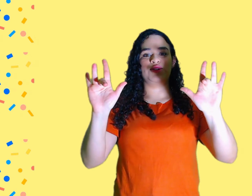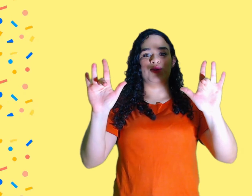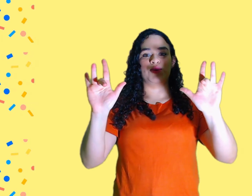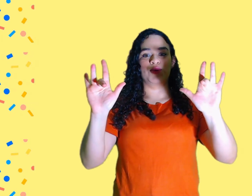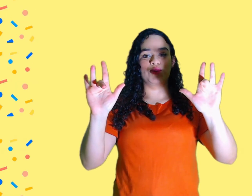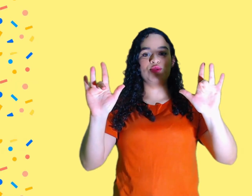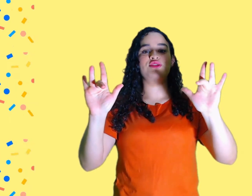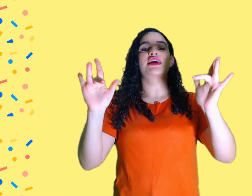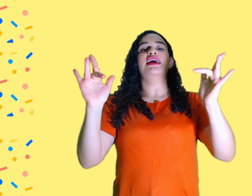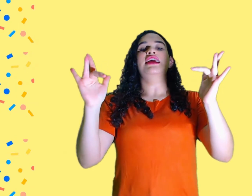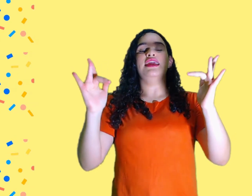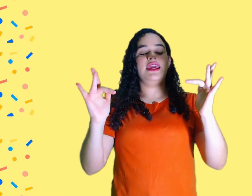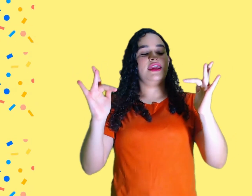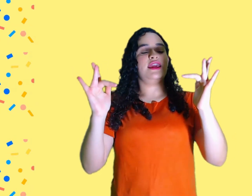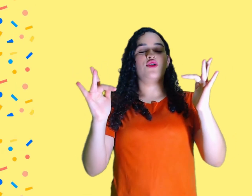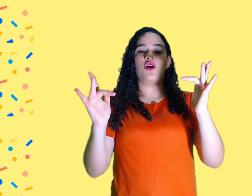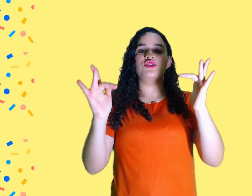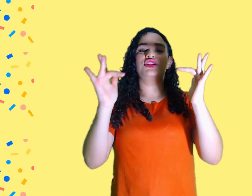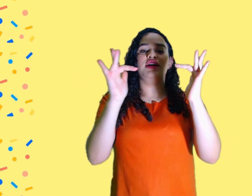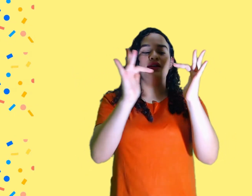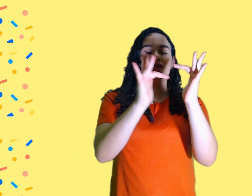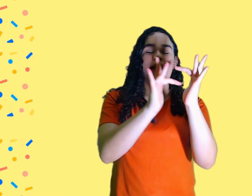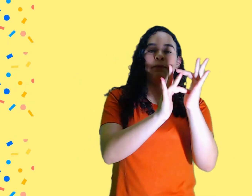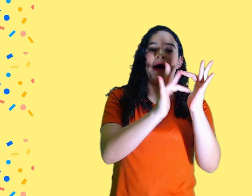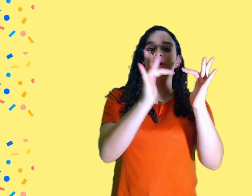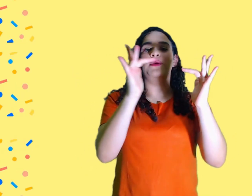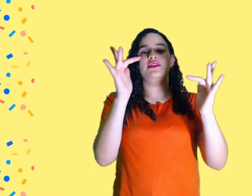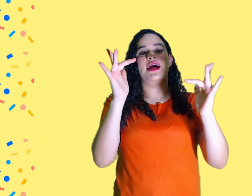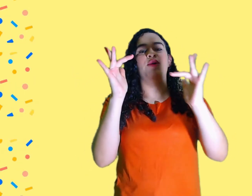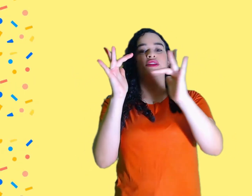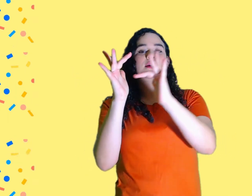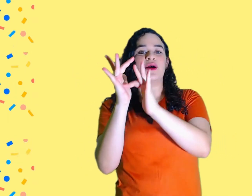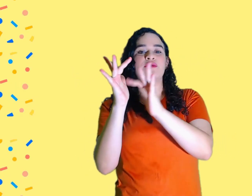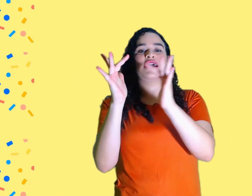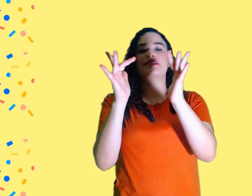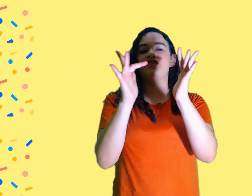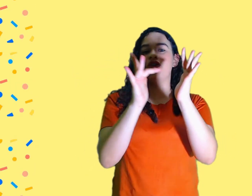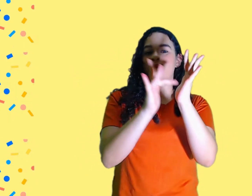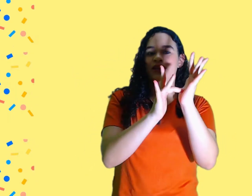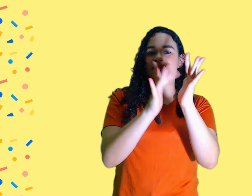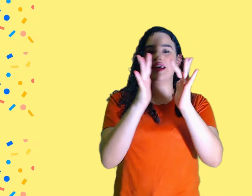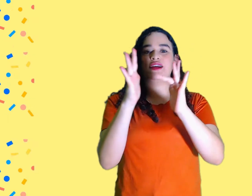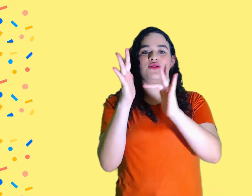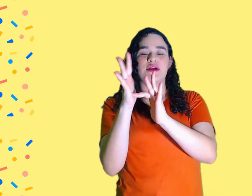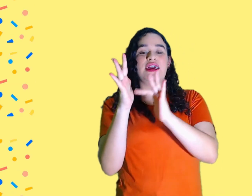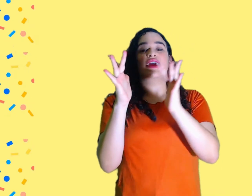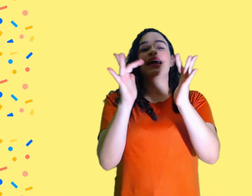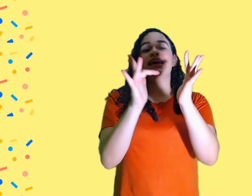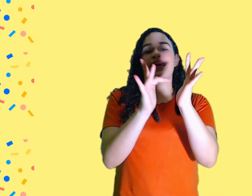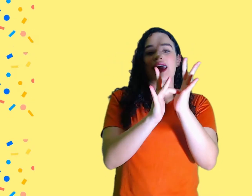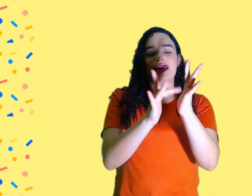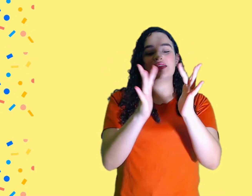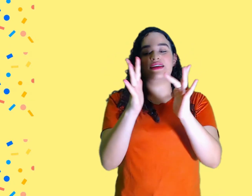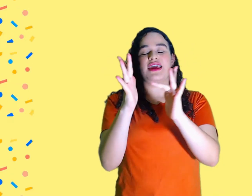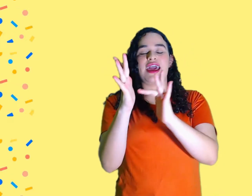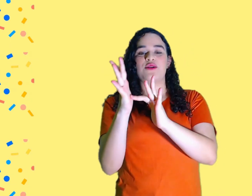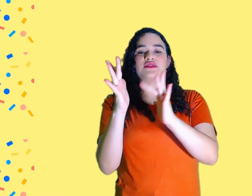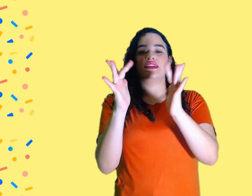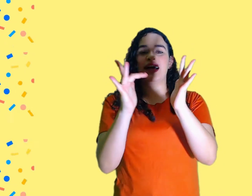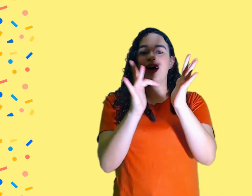todos e encosta na palma da outra mão, dessa forma, tá certo? E esse é o sinal